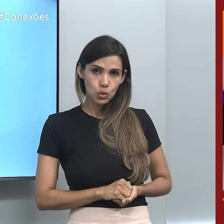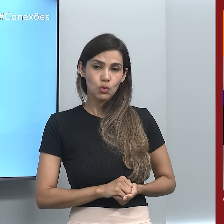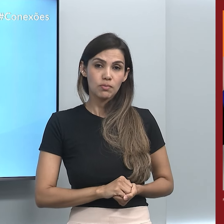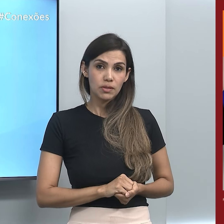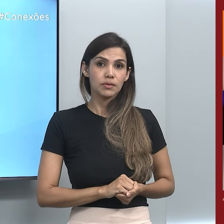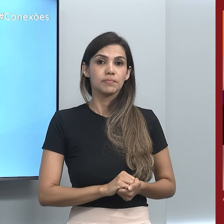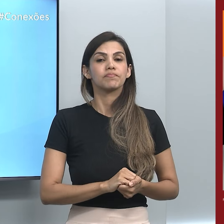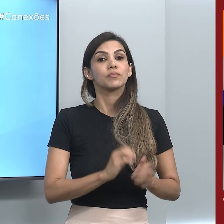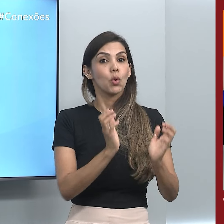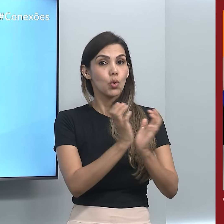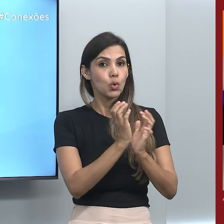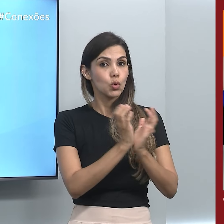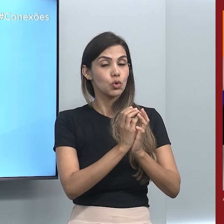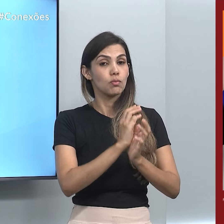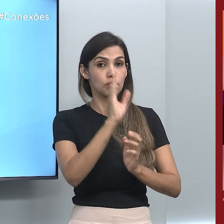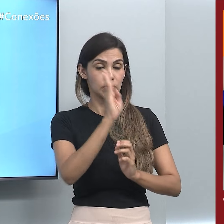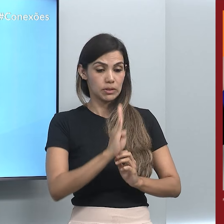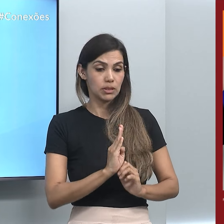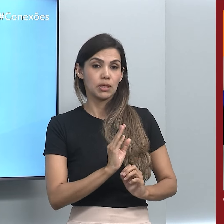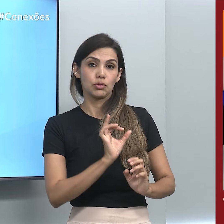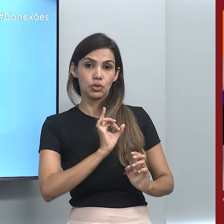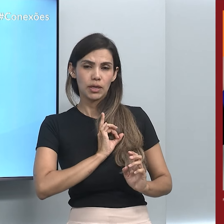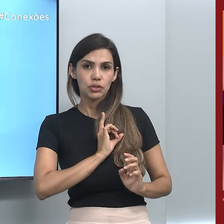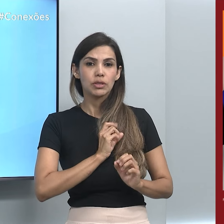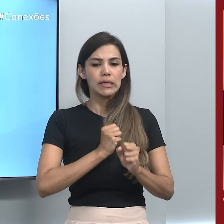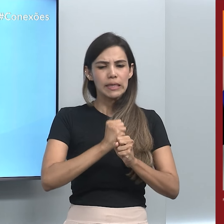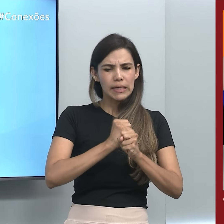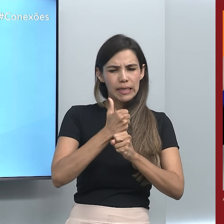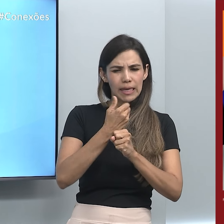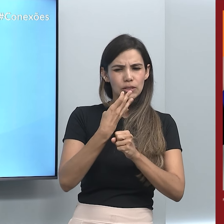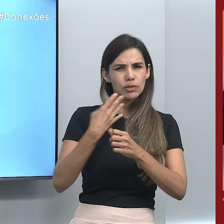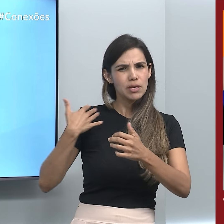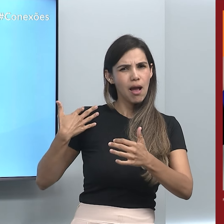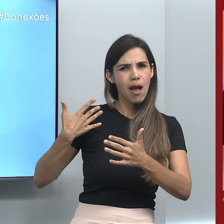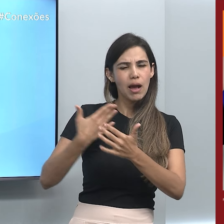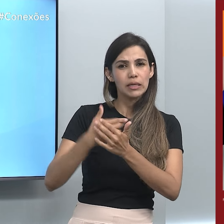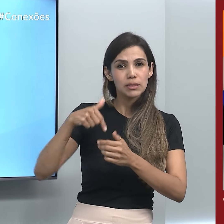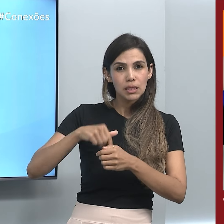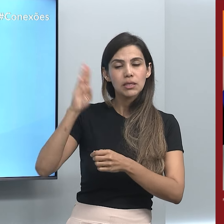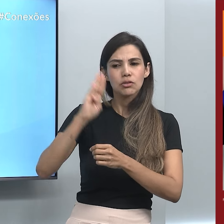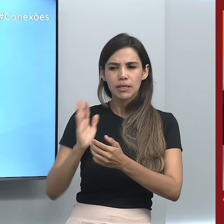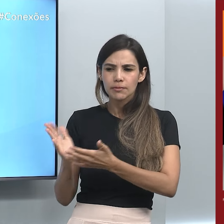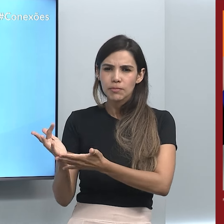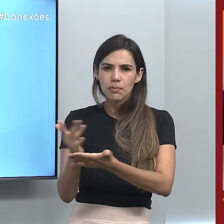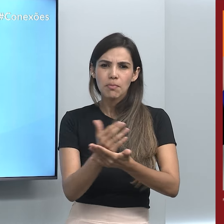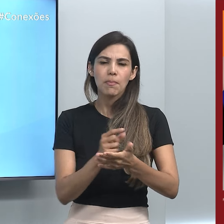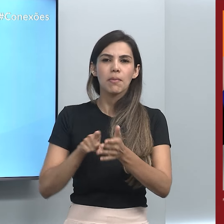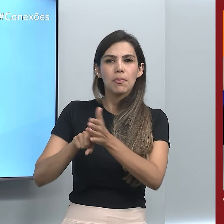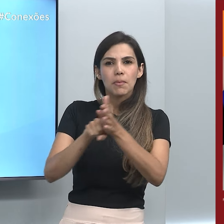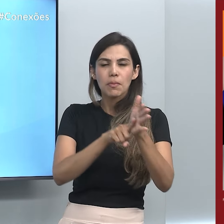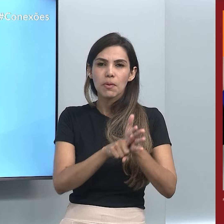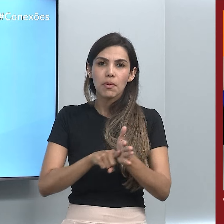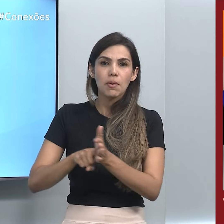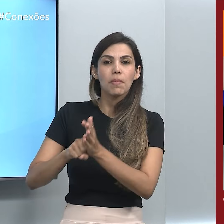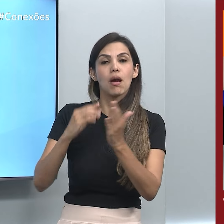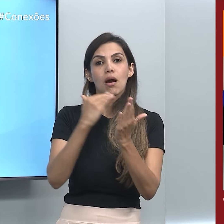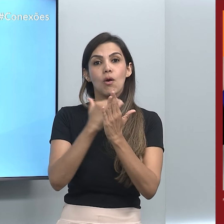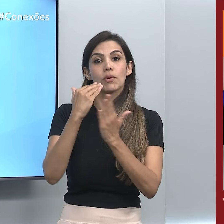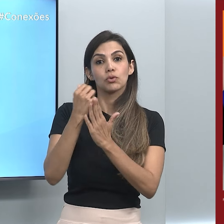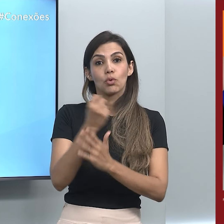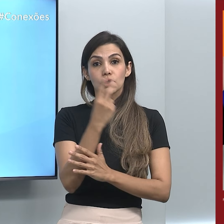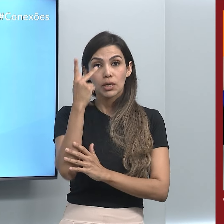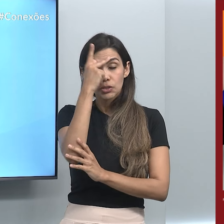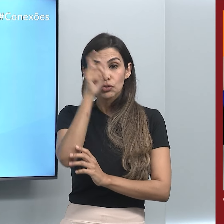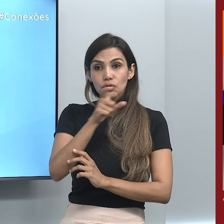Cardiologia. E nos últimos 14 anos no Brasil, segundo esse mesmo levantamento, houve aumento nas hospitalizações